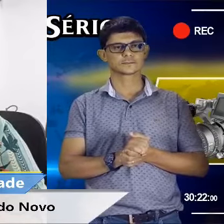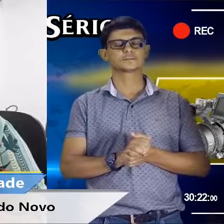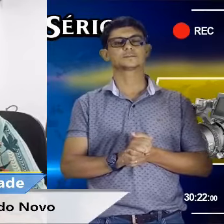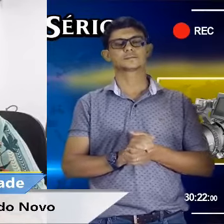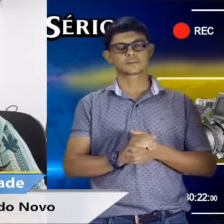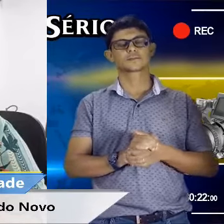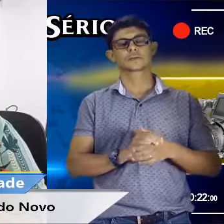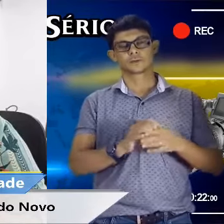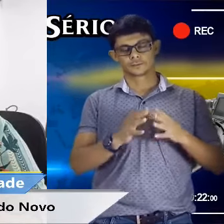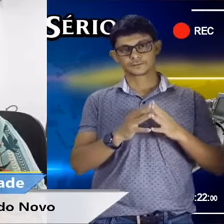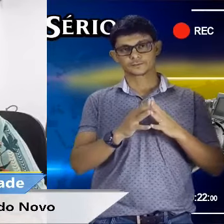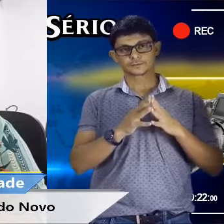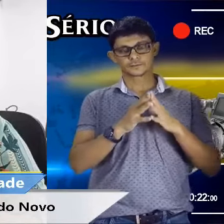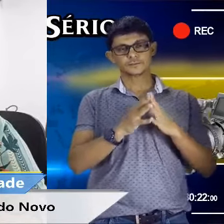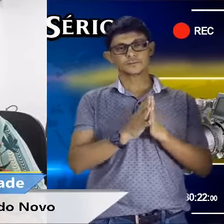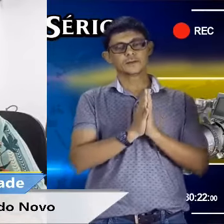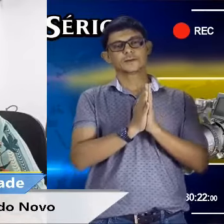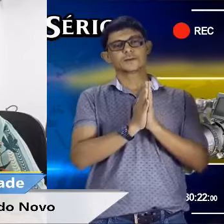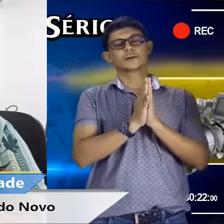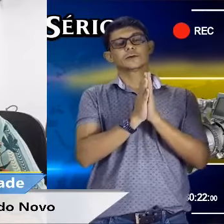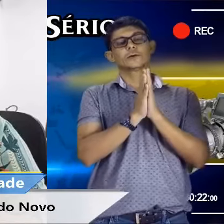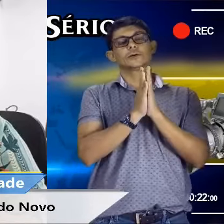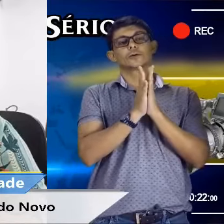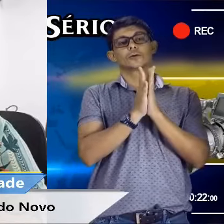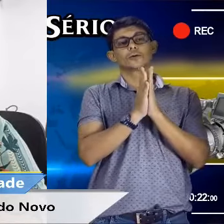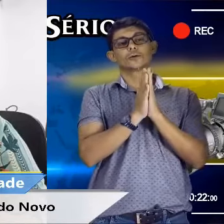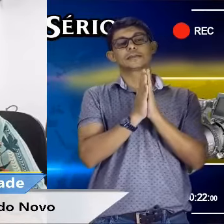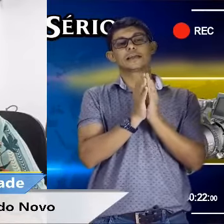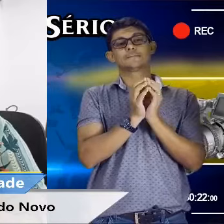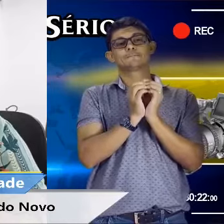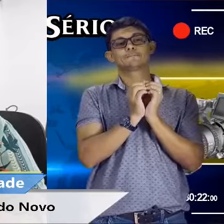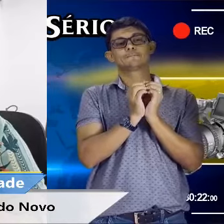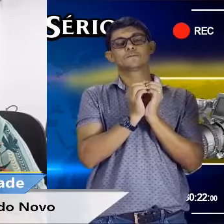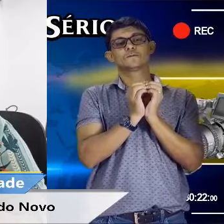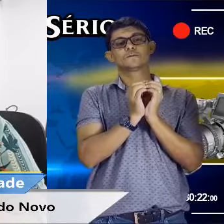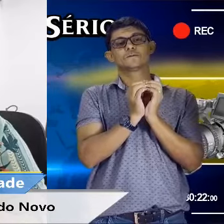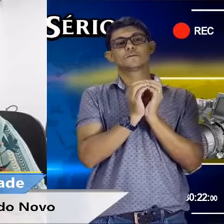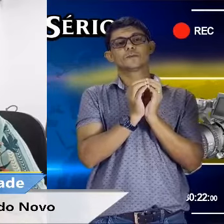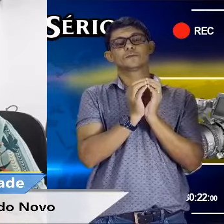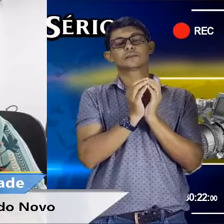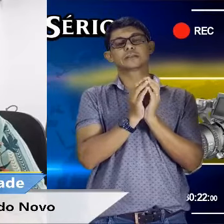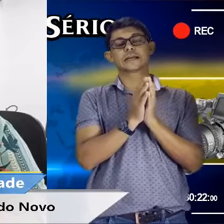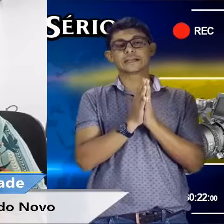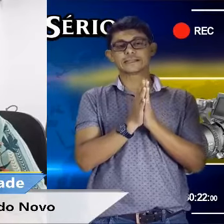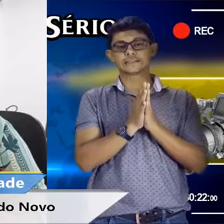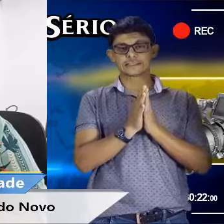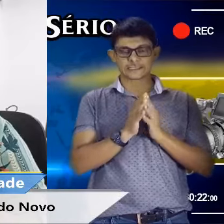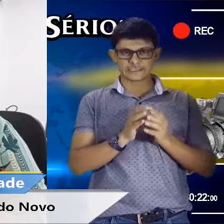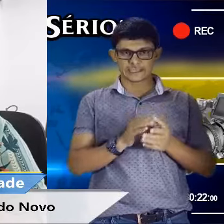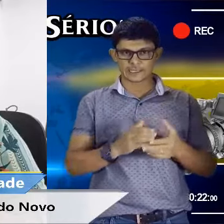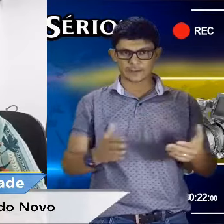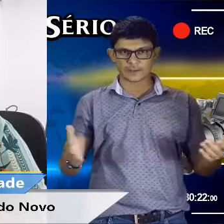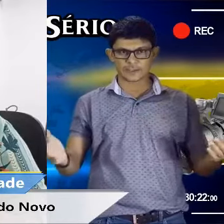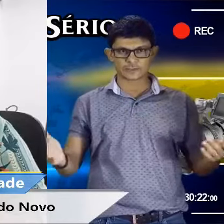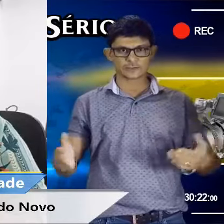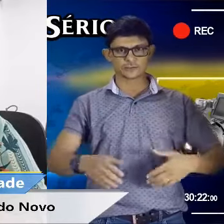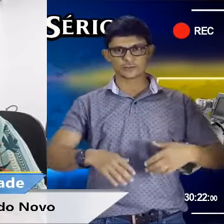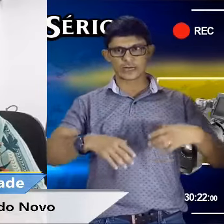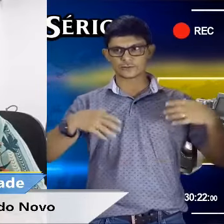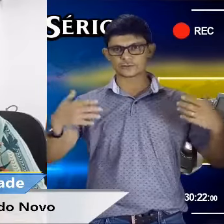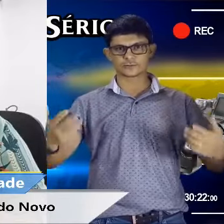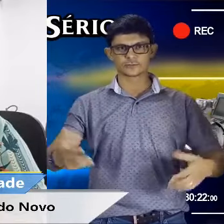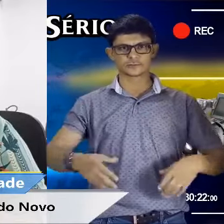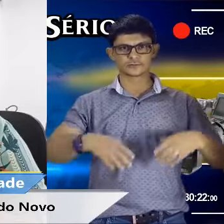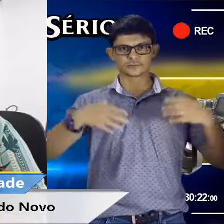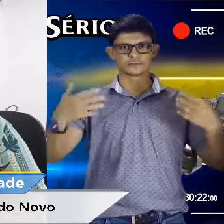chega mundo novo. Eles querem arrancar a moral aqui? O que é isso? Não, não é assim. Você acredita que de repente num